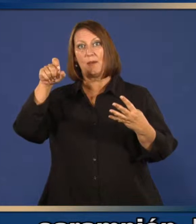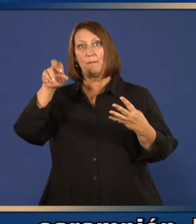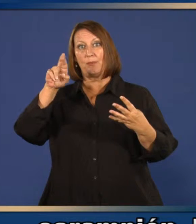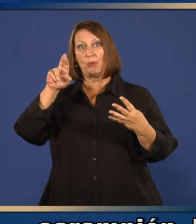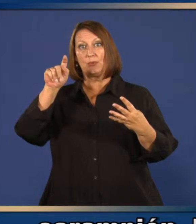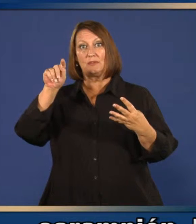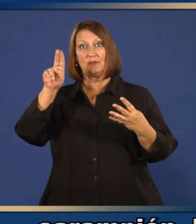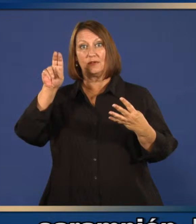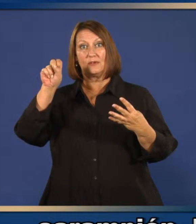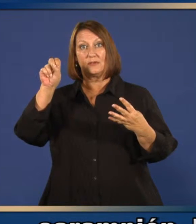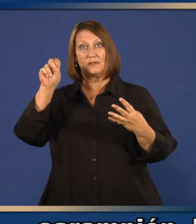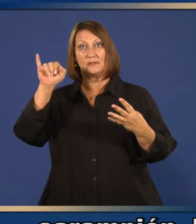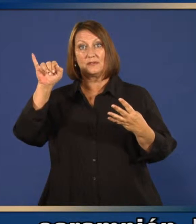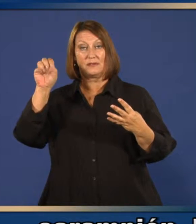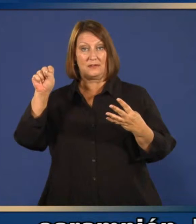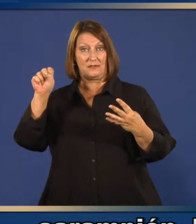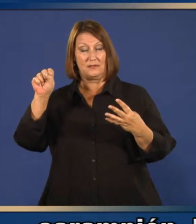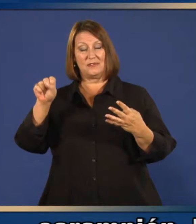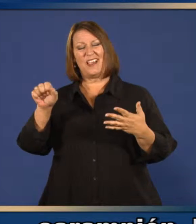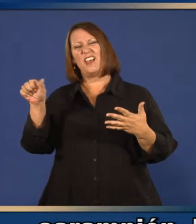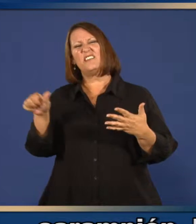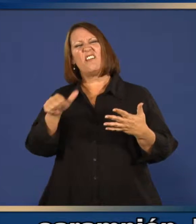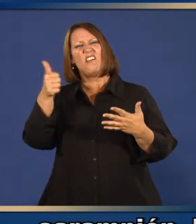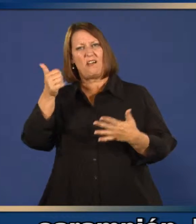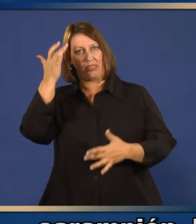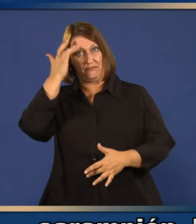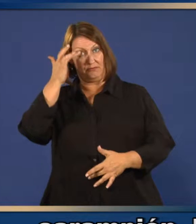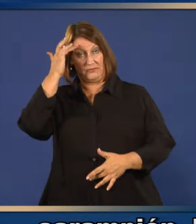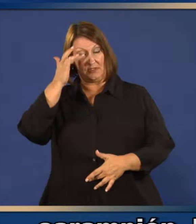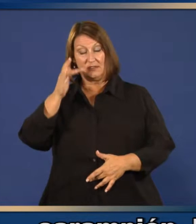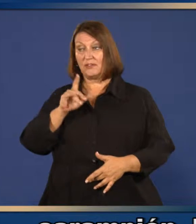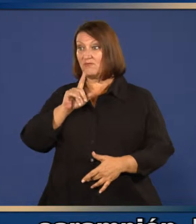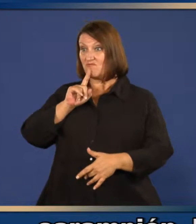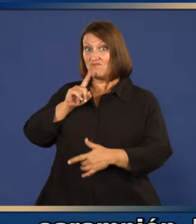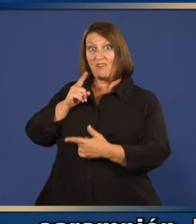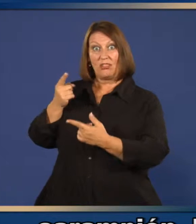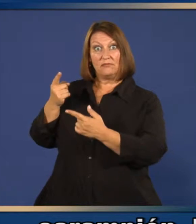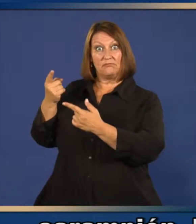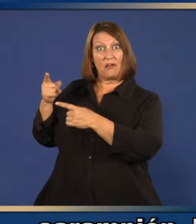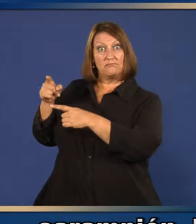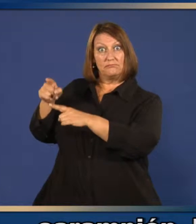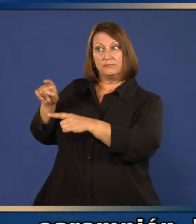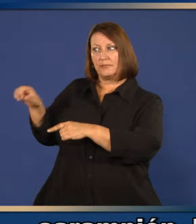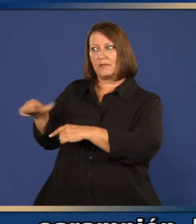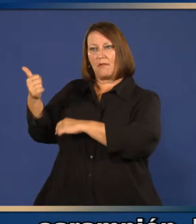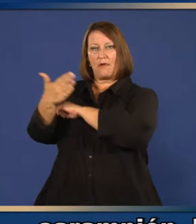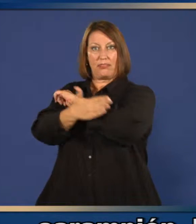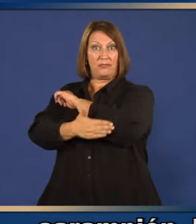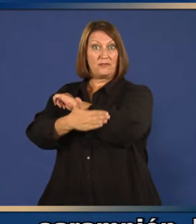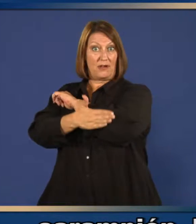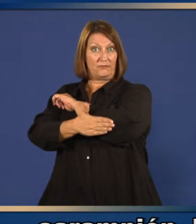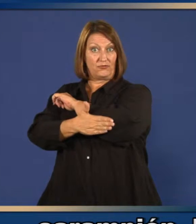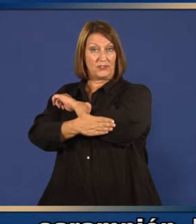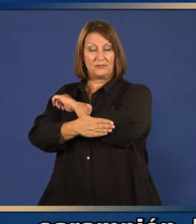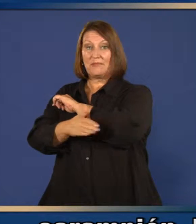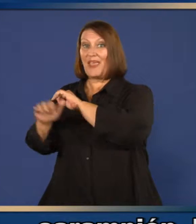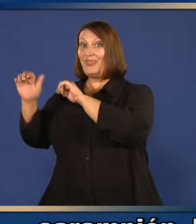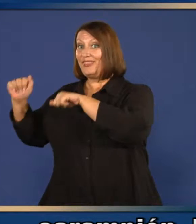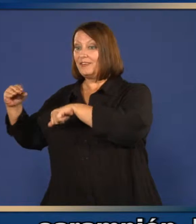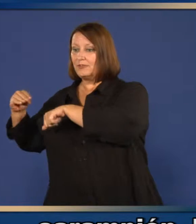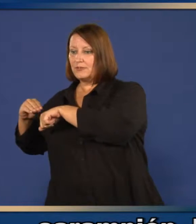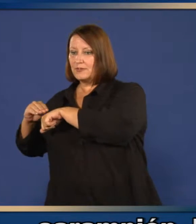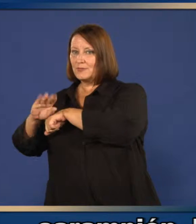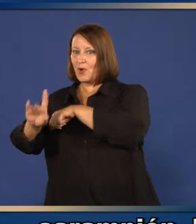la tosferina y otras enfermedades existen en el mundo y